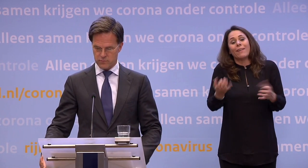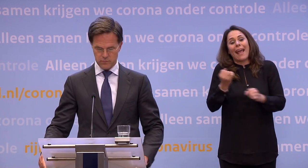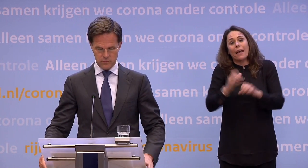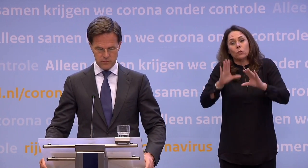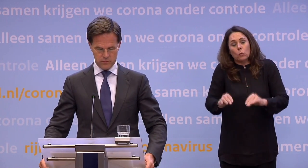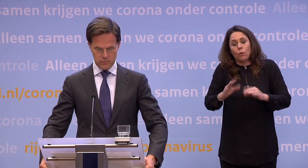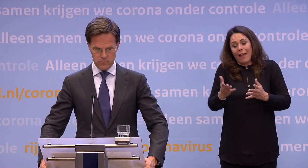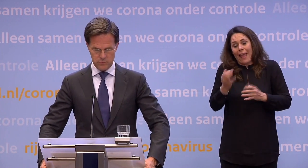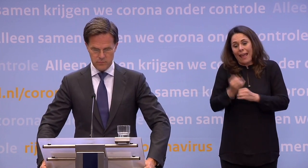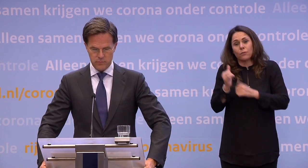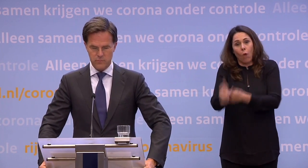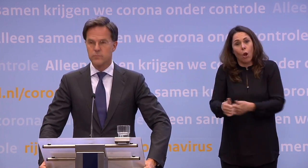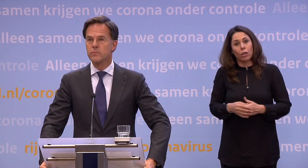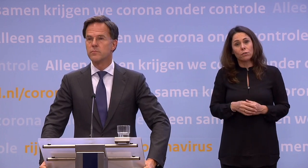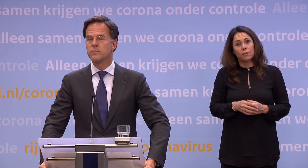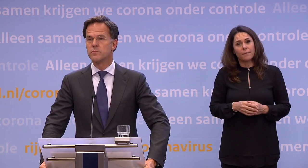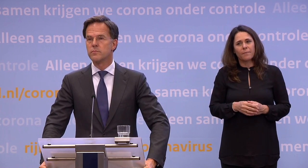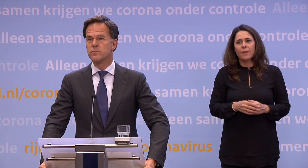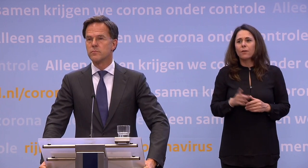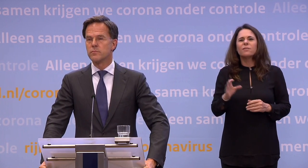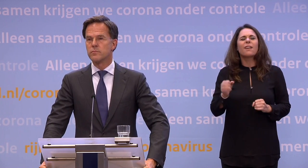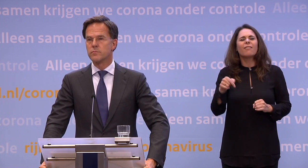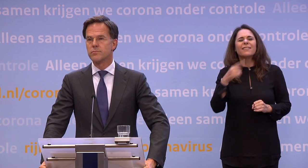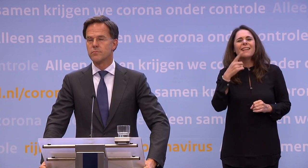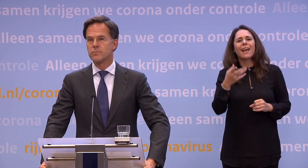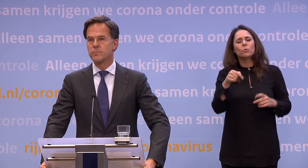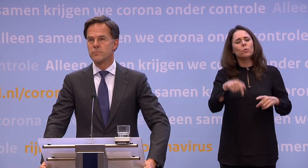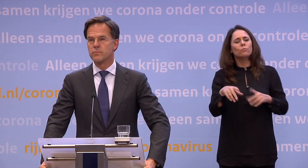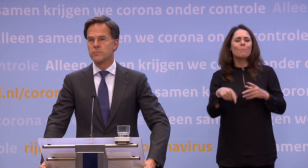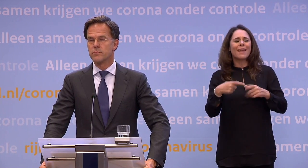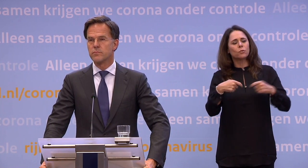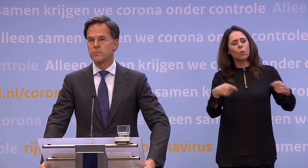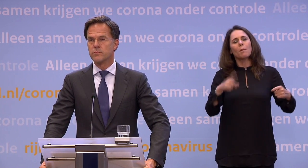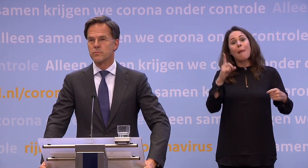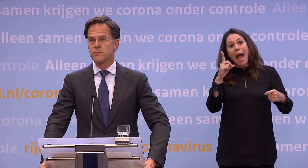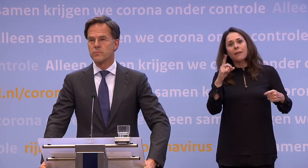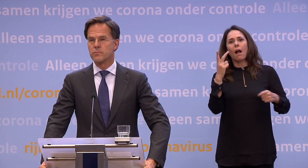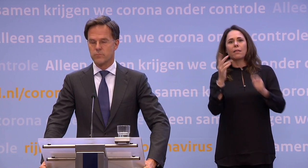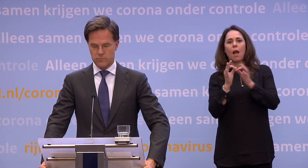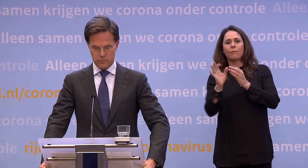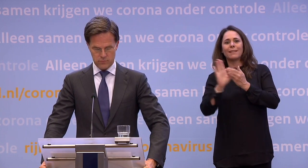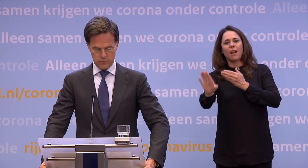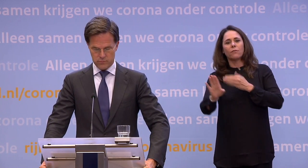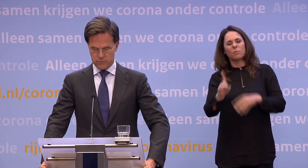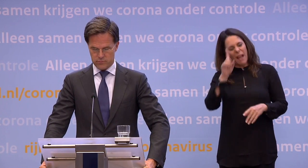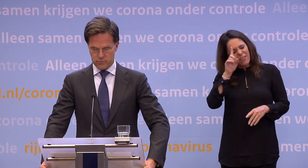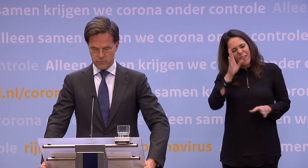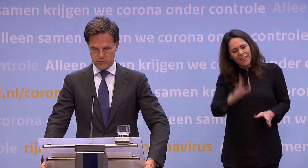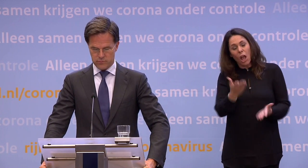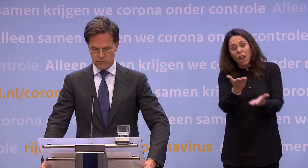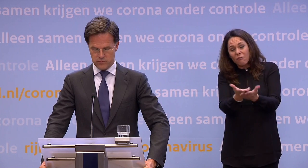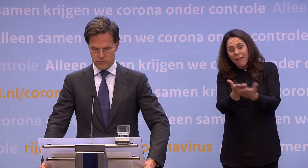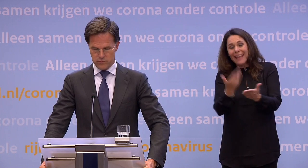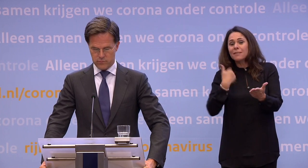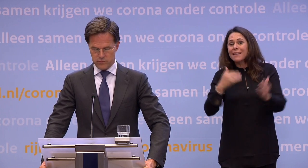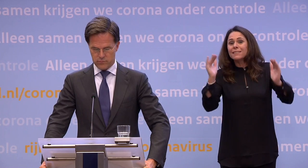nu u gaat versoepelen, u kunt nu natuurlijk wel zeggen van... ...ik wil dat die anderhalve meter wordt nageleefd. Maar u weet ook dat het feit zal zijn dat mensen